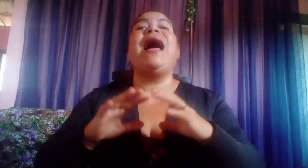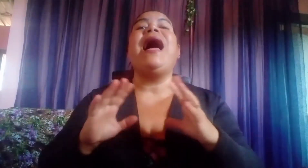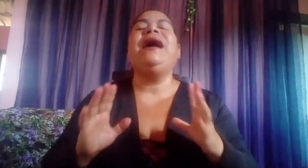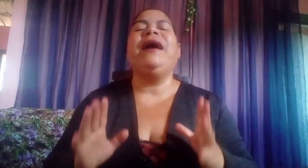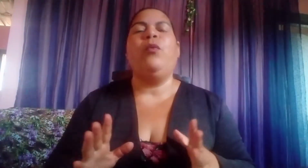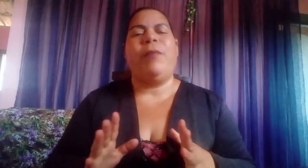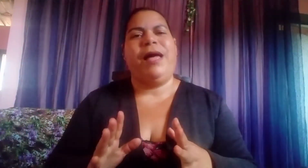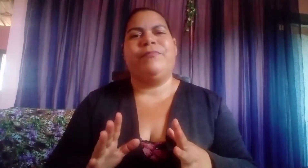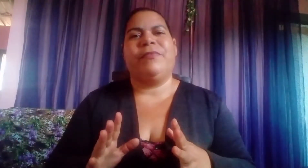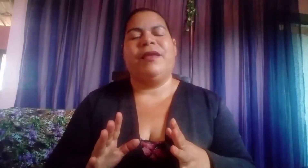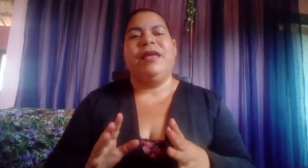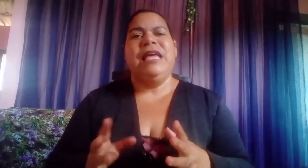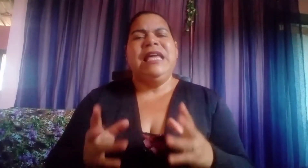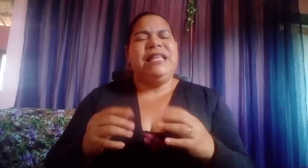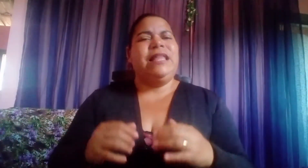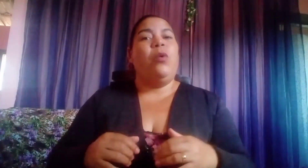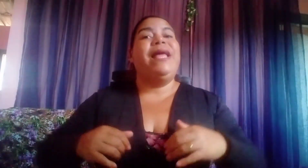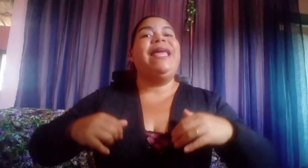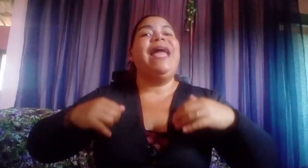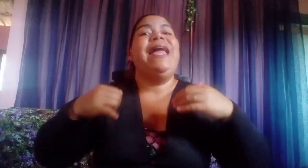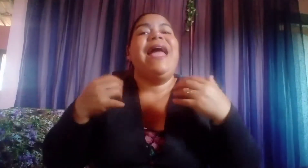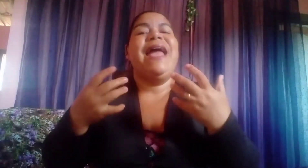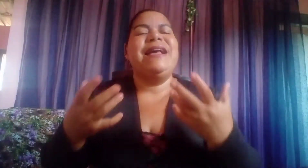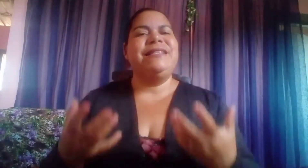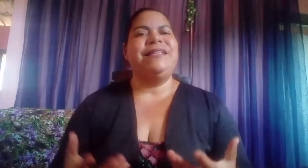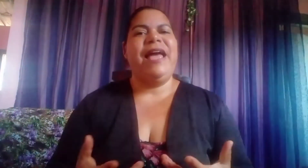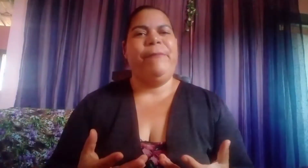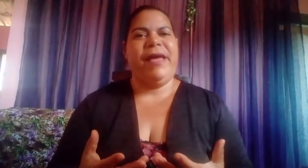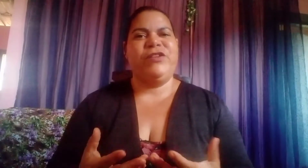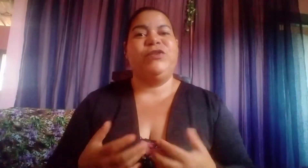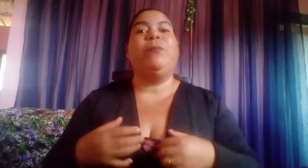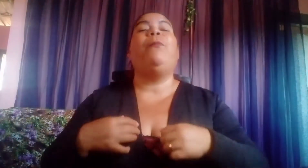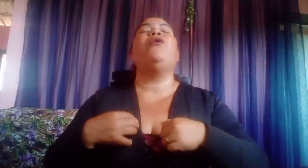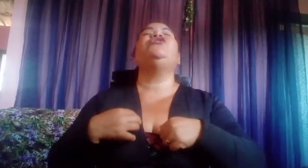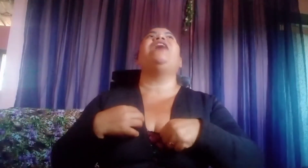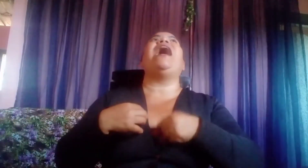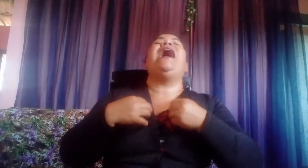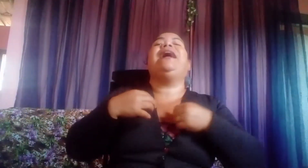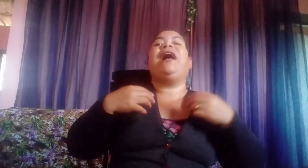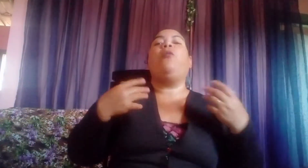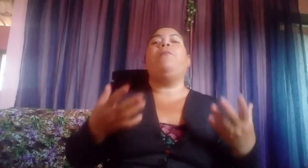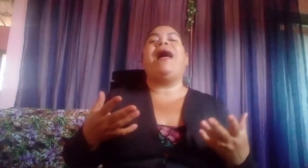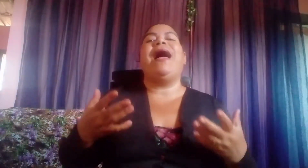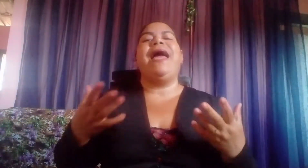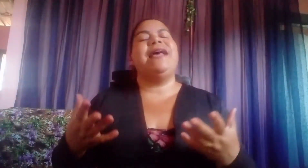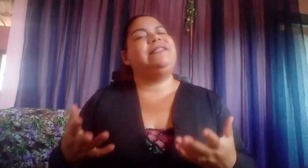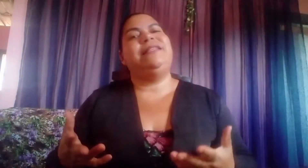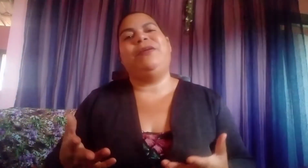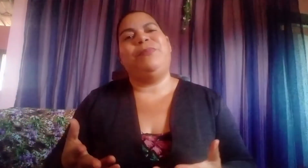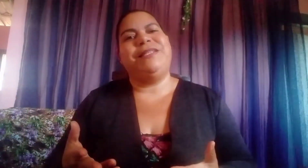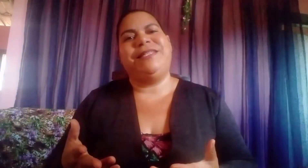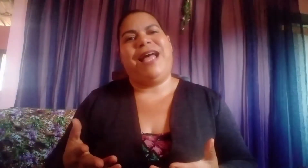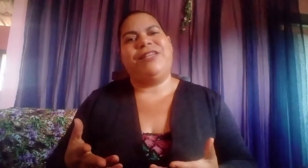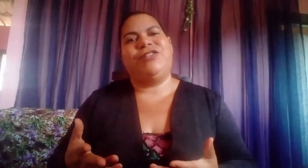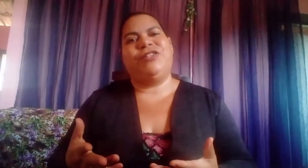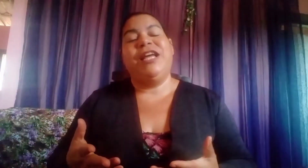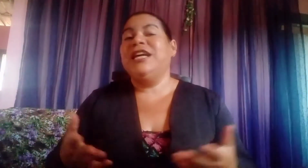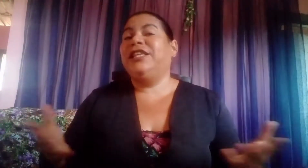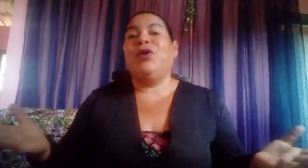acalmar. Então, quem é esse remédio que pode acalmar essa tempestade? Não